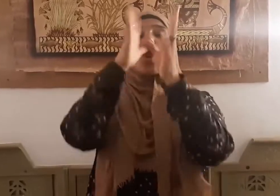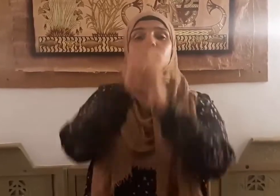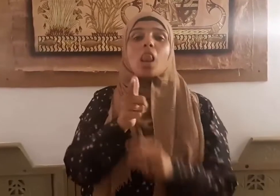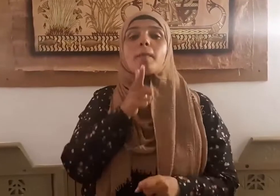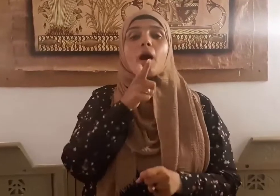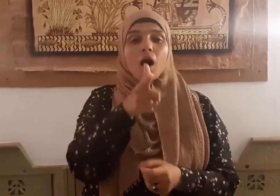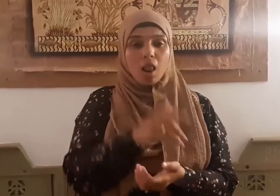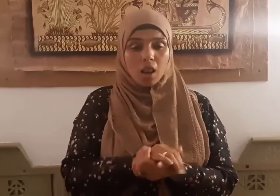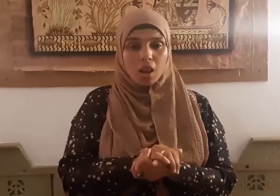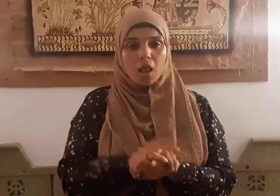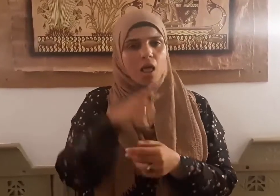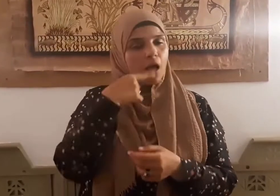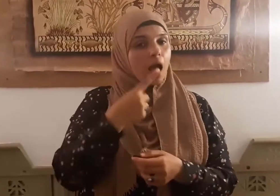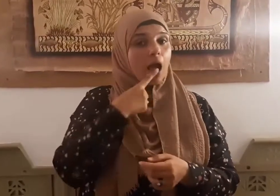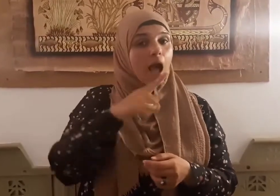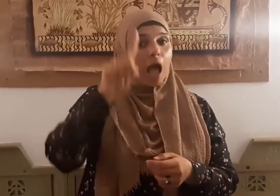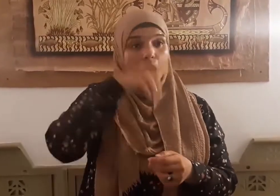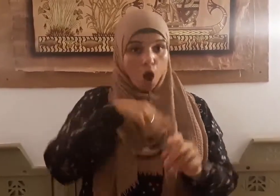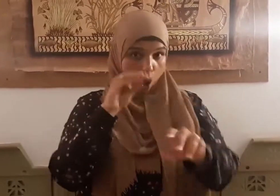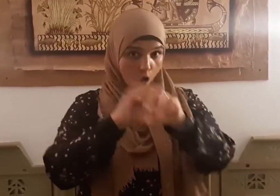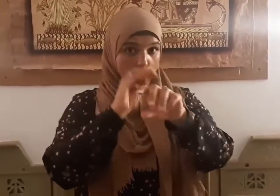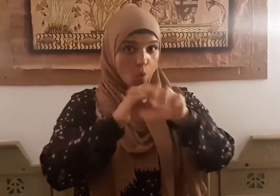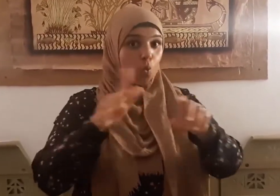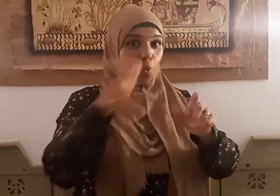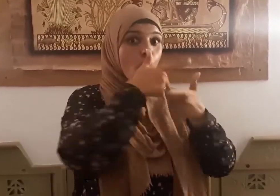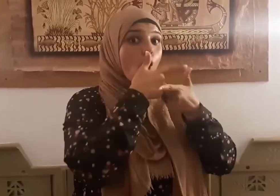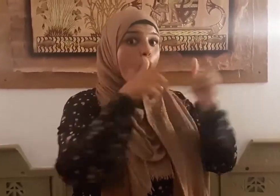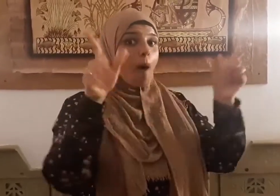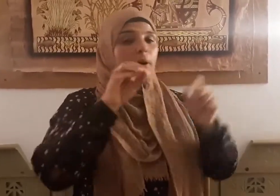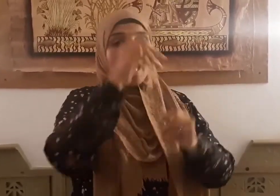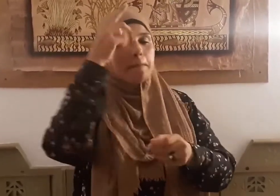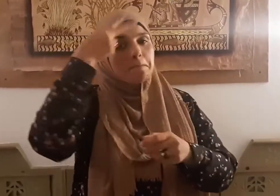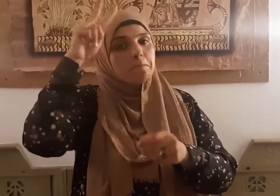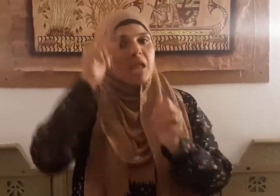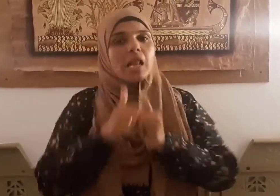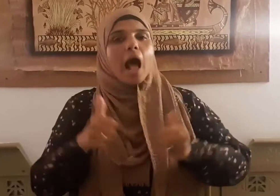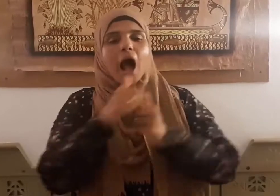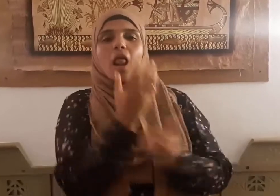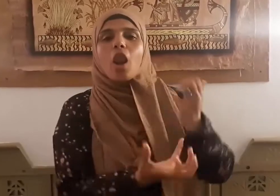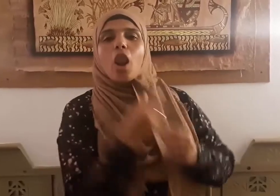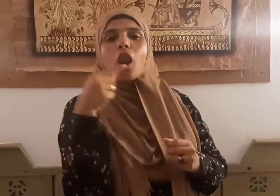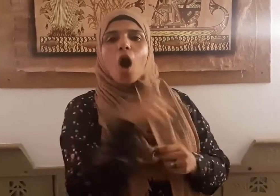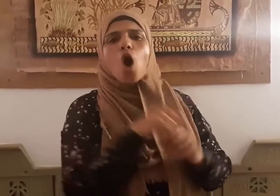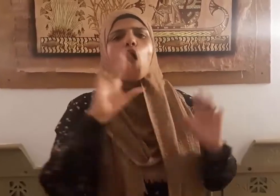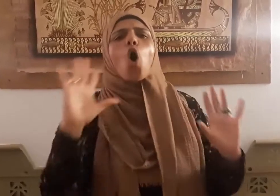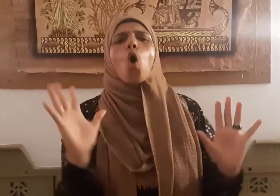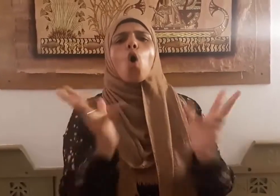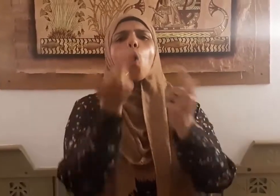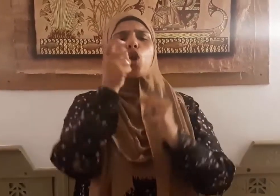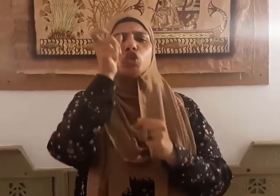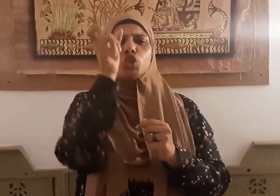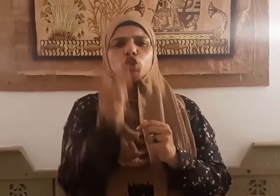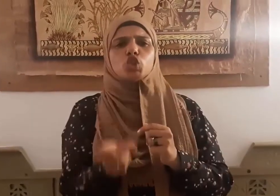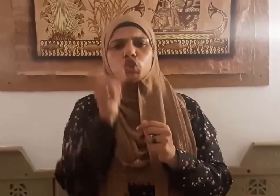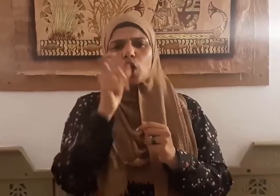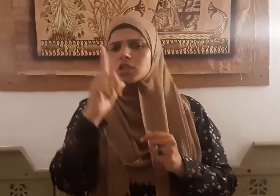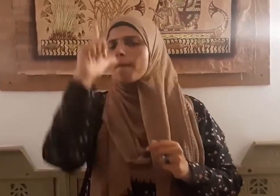ألا أخبركم بأهل النار كل جواض متكبر